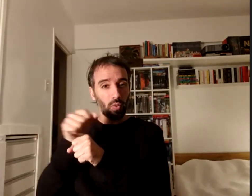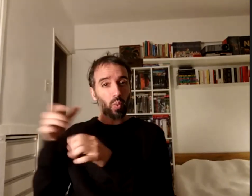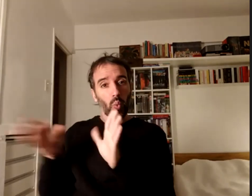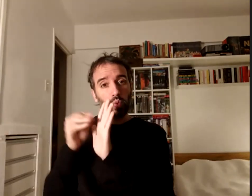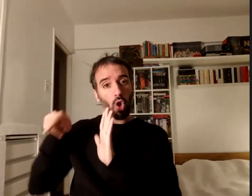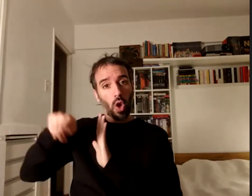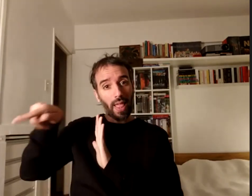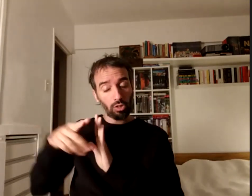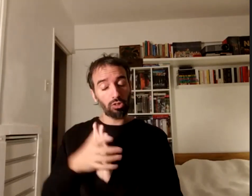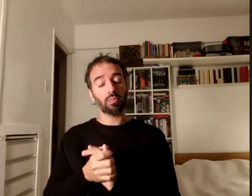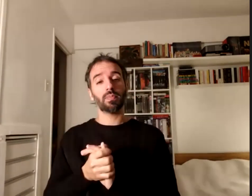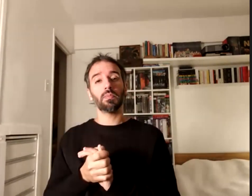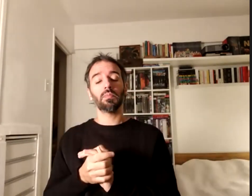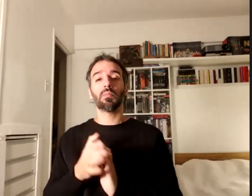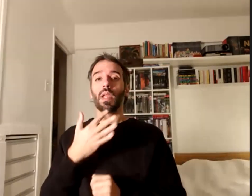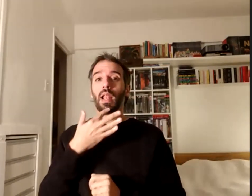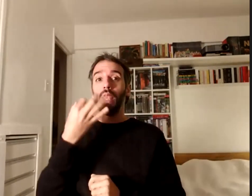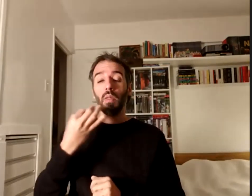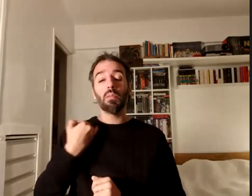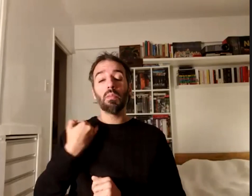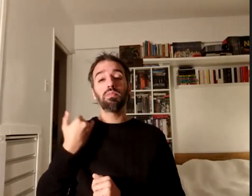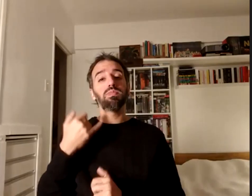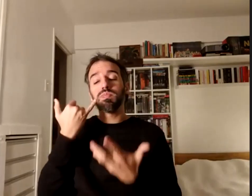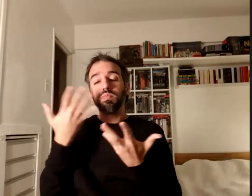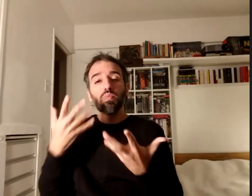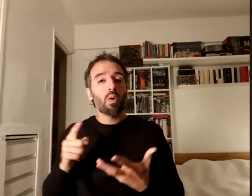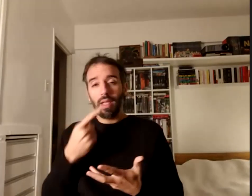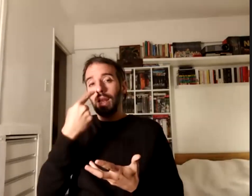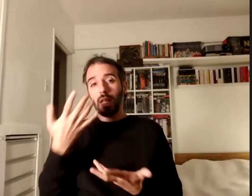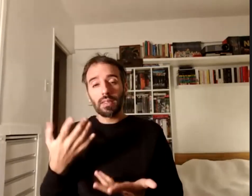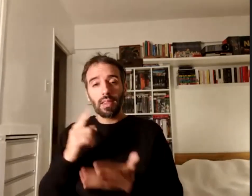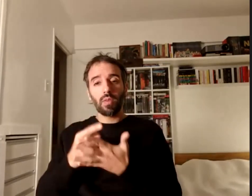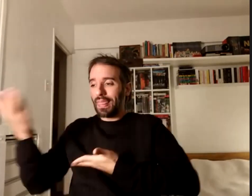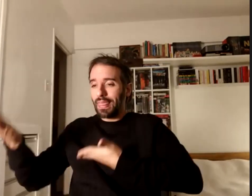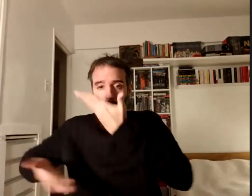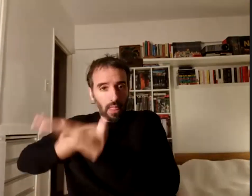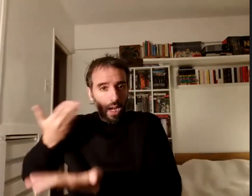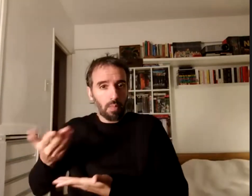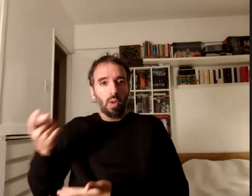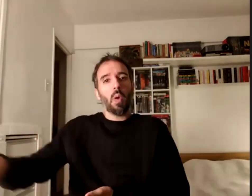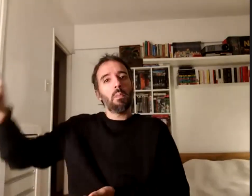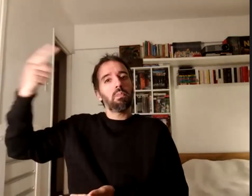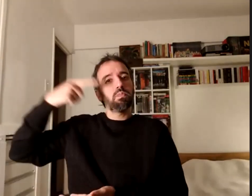la verdad fue muy rico el intercambio nos preguntaron sobre sobre lo que es la